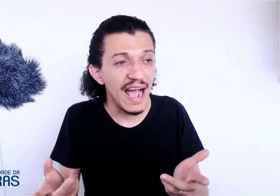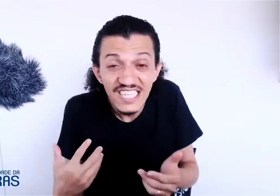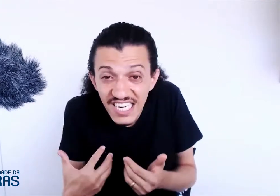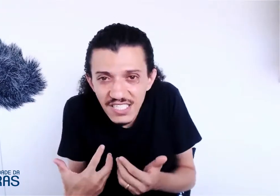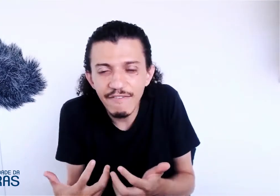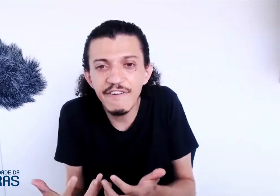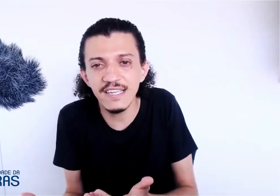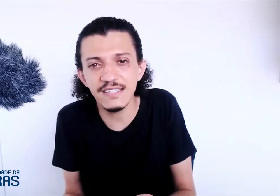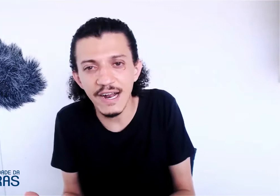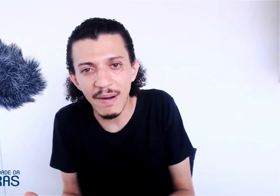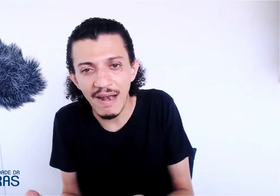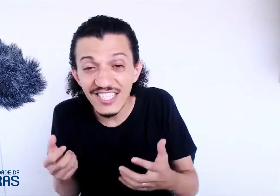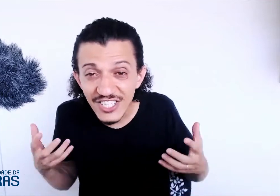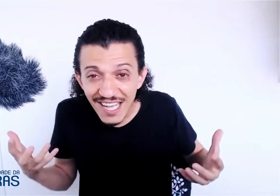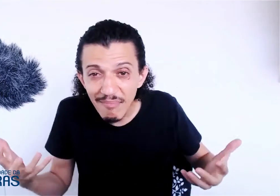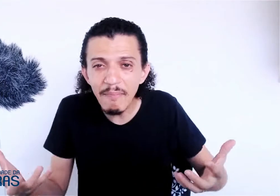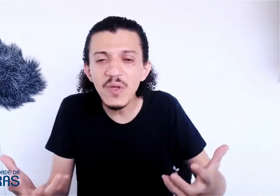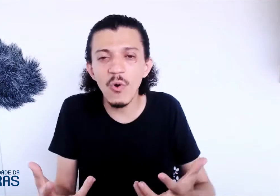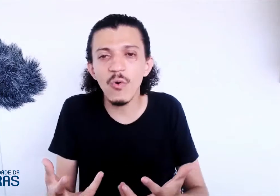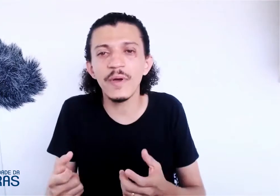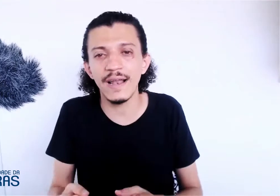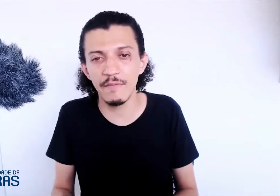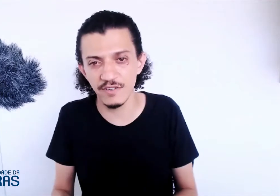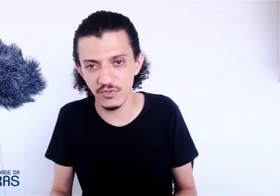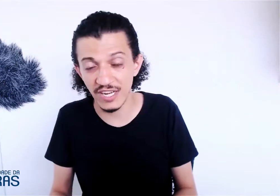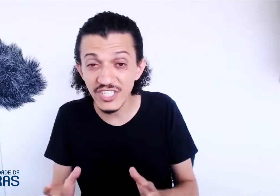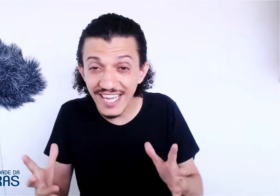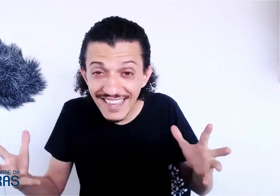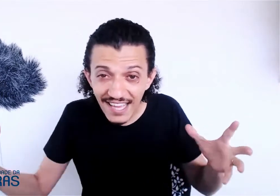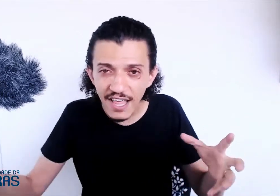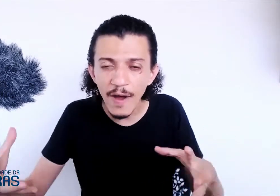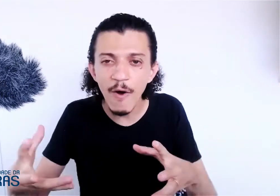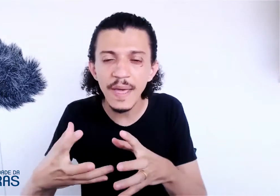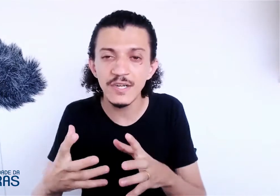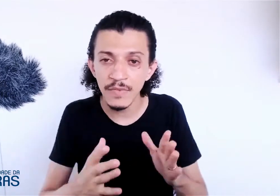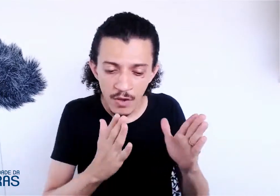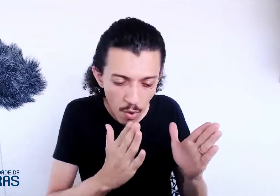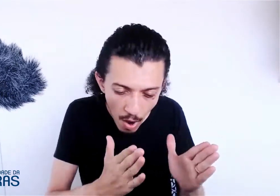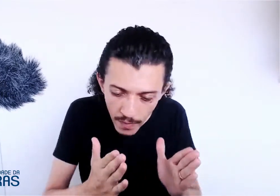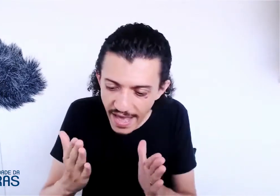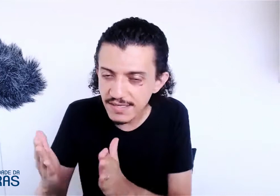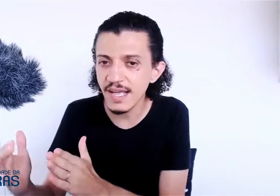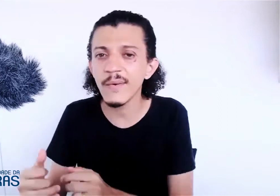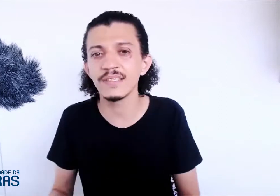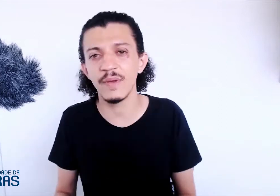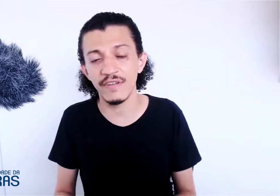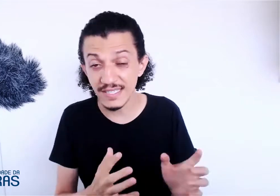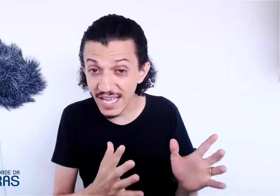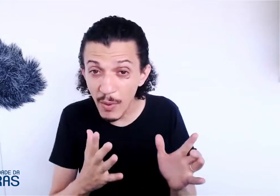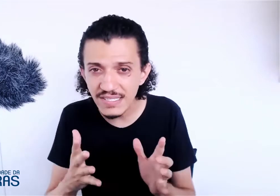a gente já fez esse trabalho. A gente já mapeou como que a Libras funciona. A gente já entendeu realmente qual que é essa sequência perfeita, essa sequência